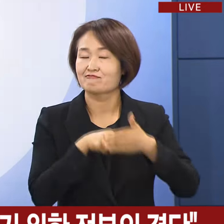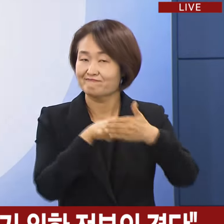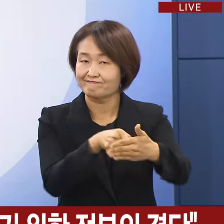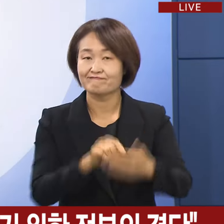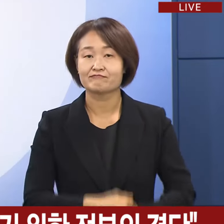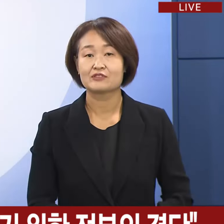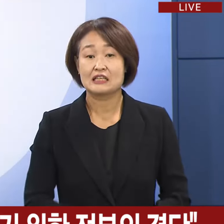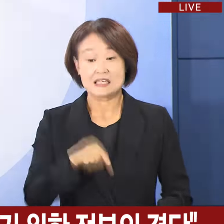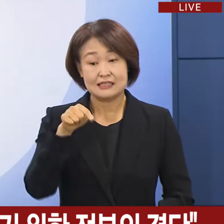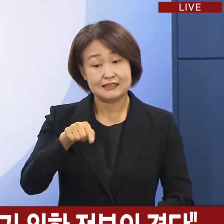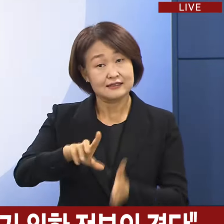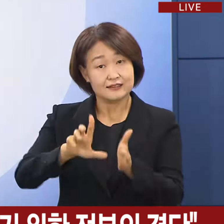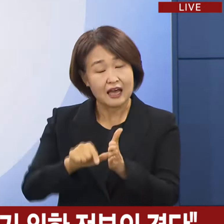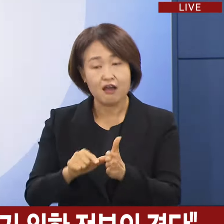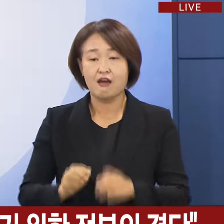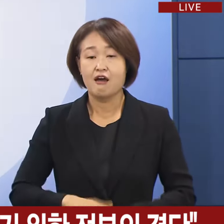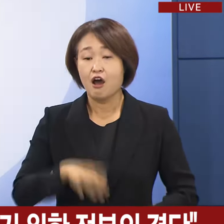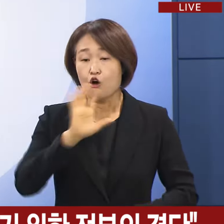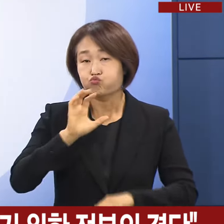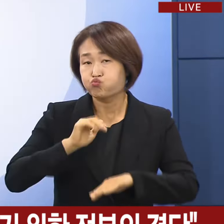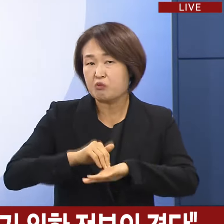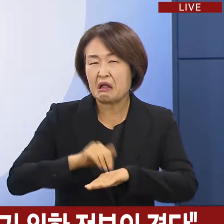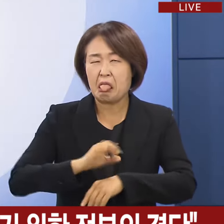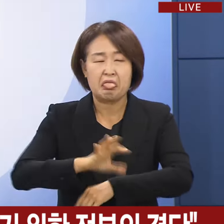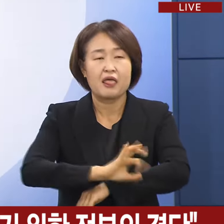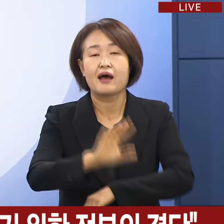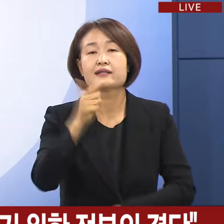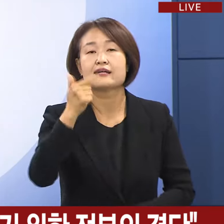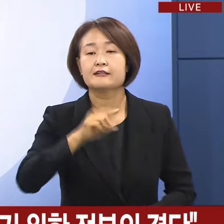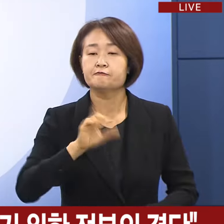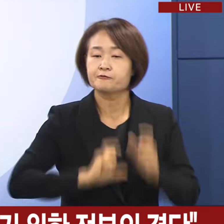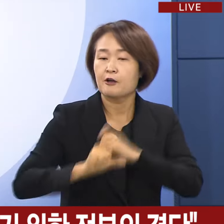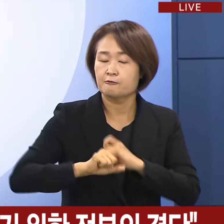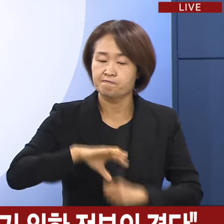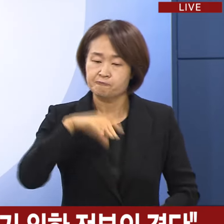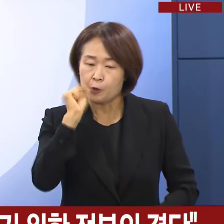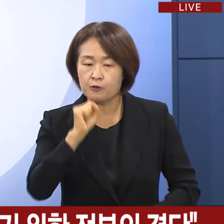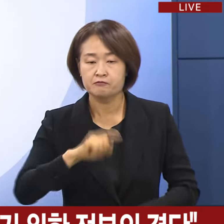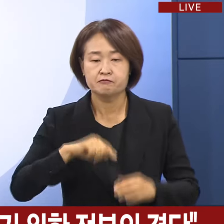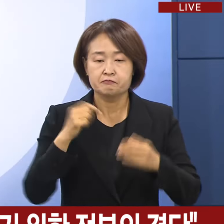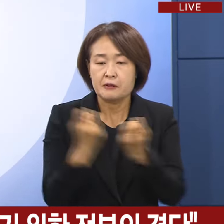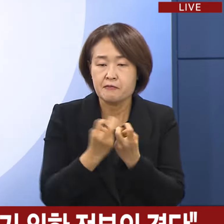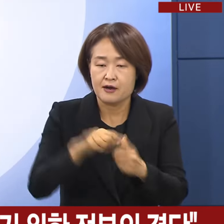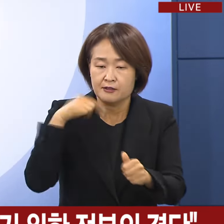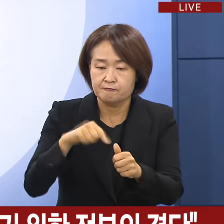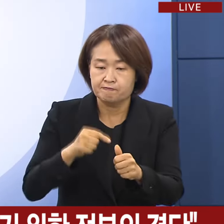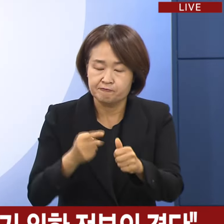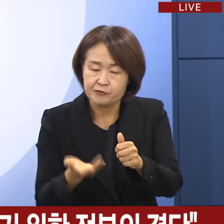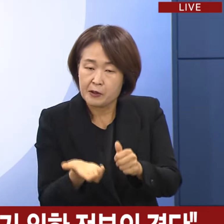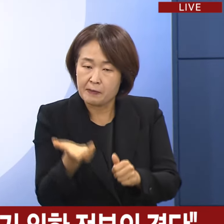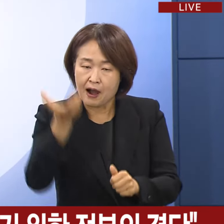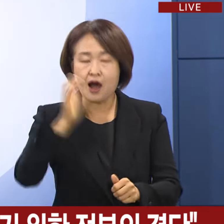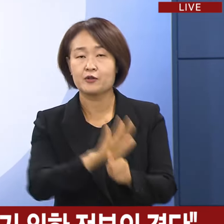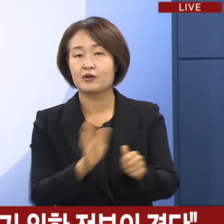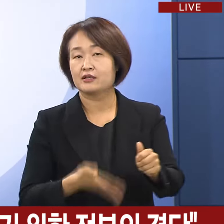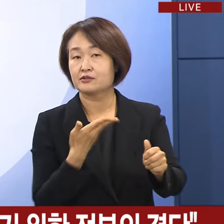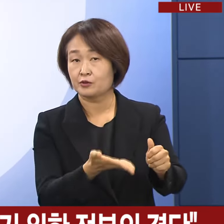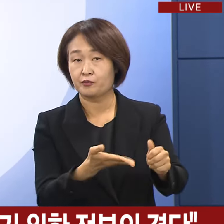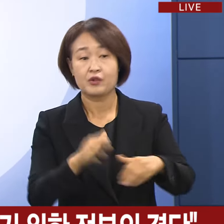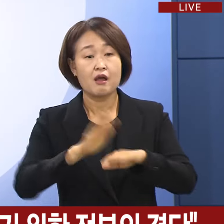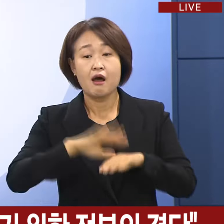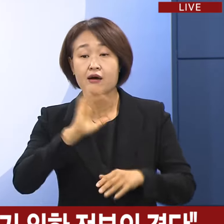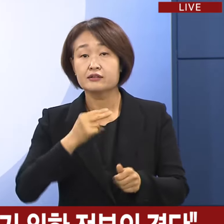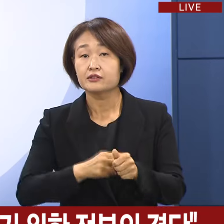이 경우에도 수련의 질이 저하되지 않도록 프로그램을 보완하겠습니다. 전공의